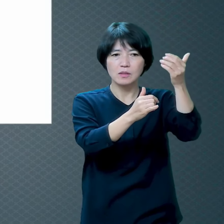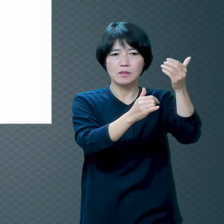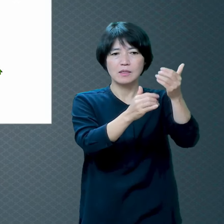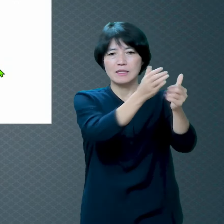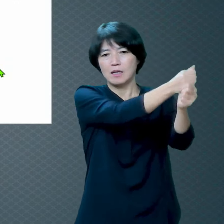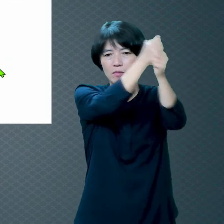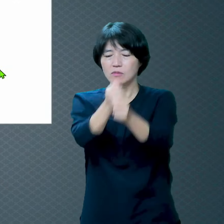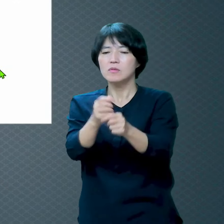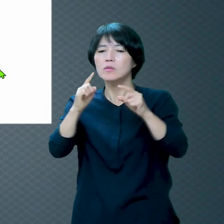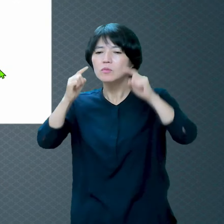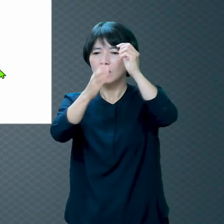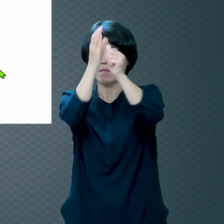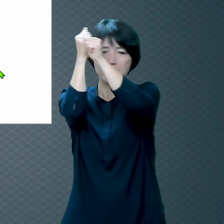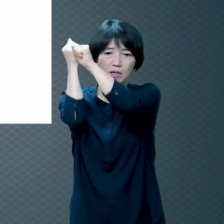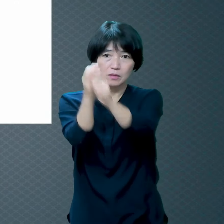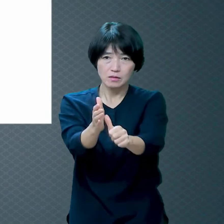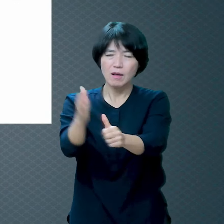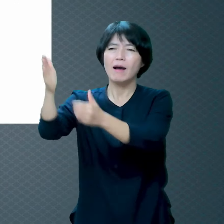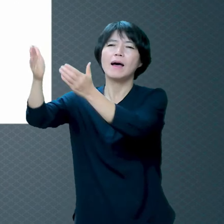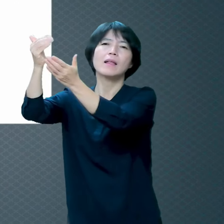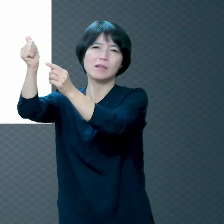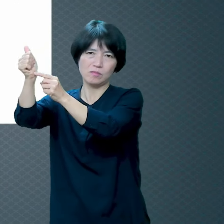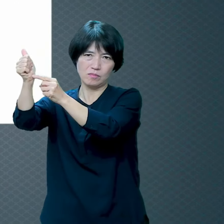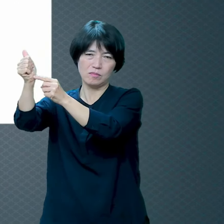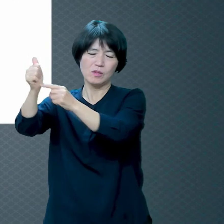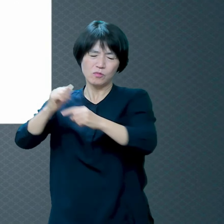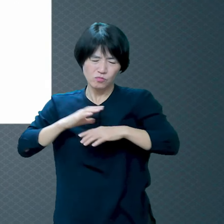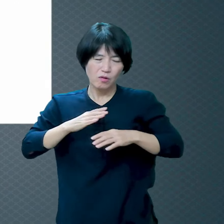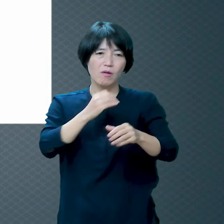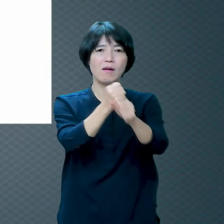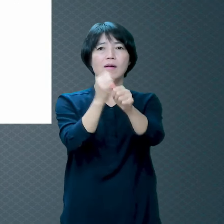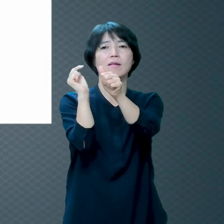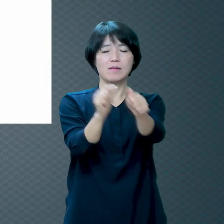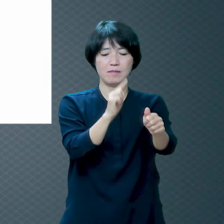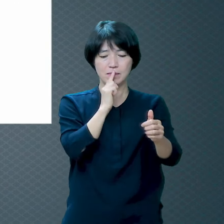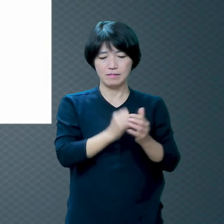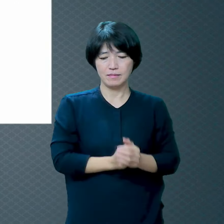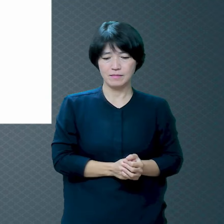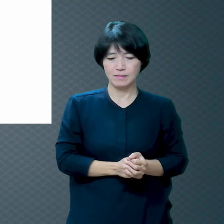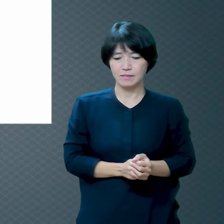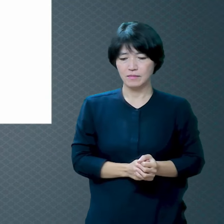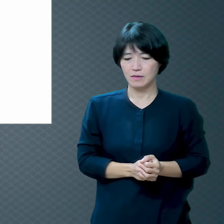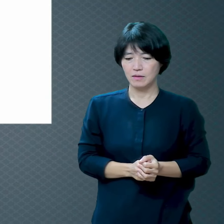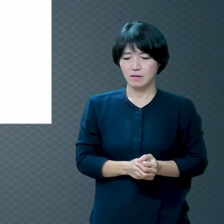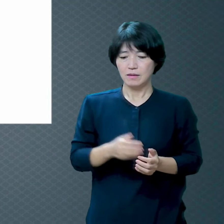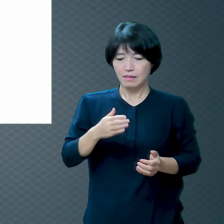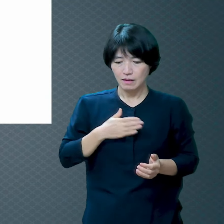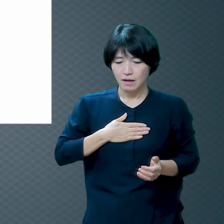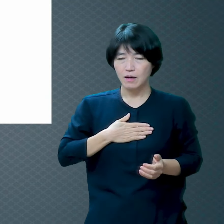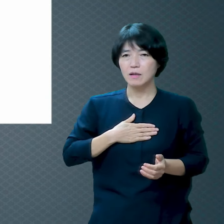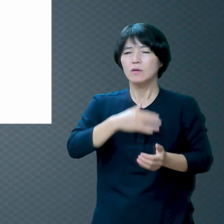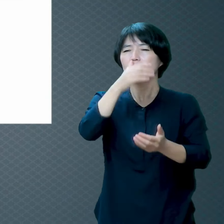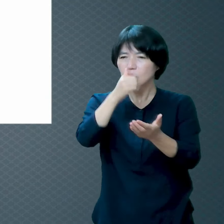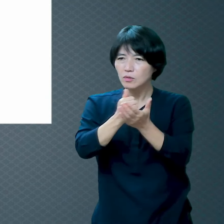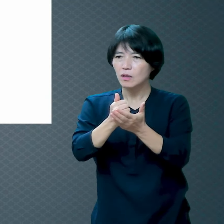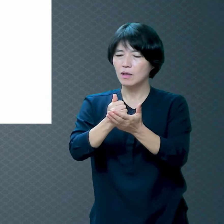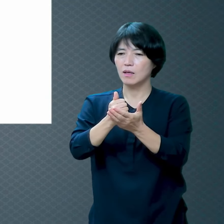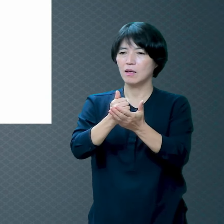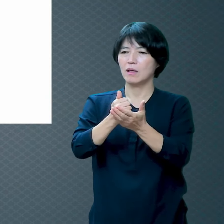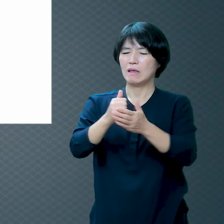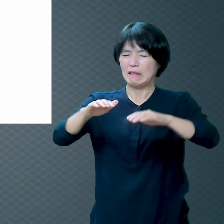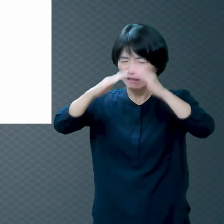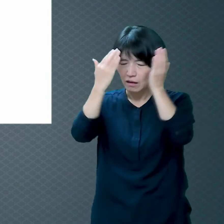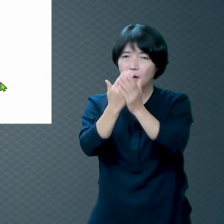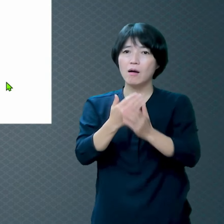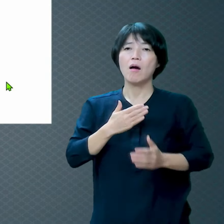두려운 분입니다 대저 나는 내 죄가를 아오니 내 죄가 항상 내 앞에 있습니다 우리